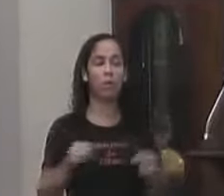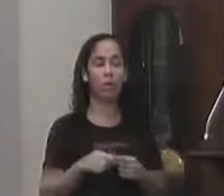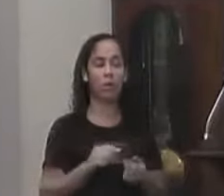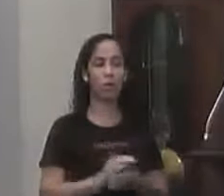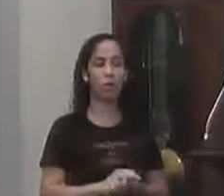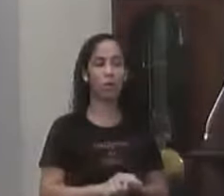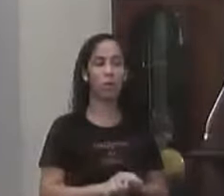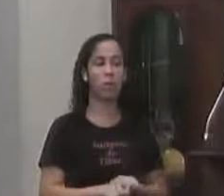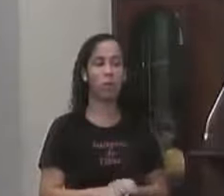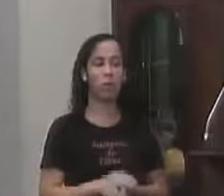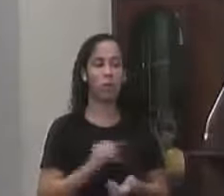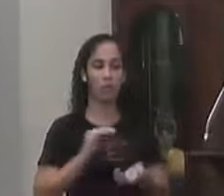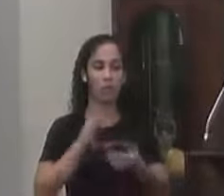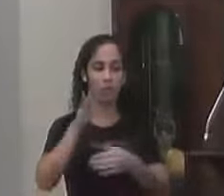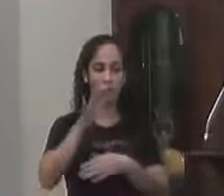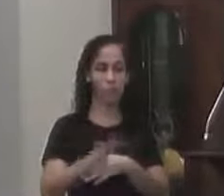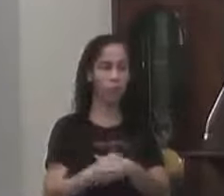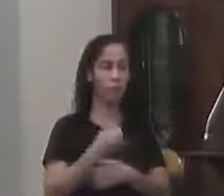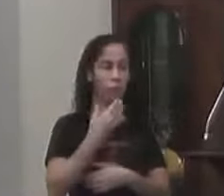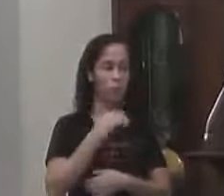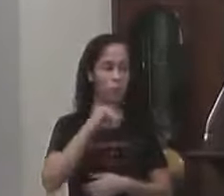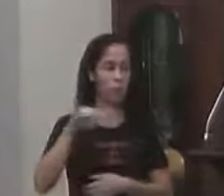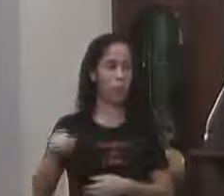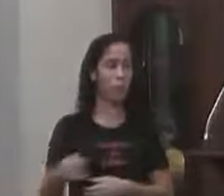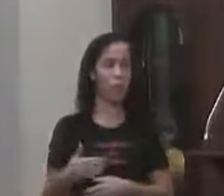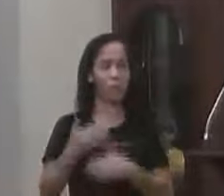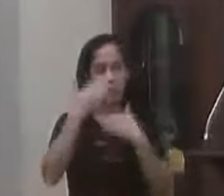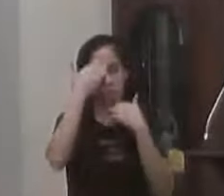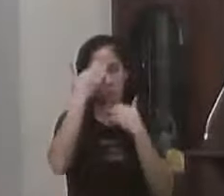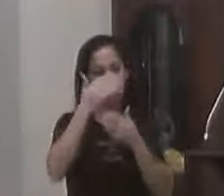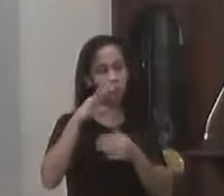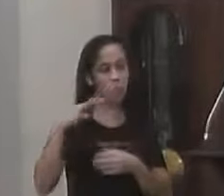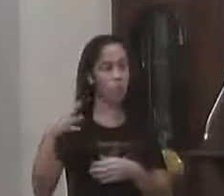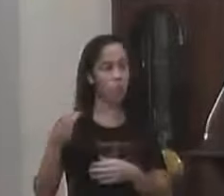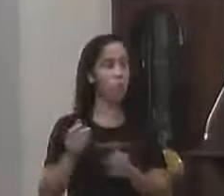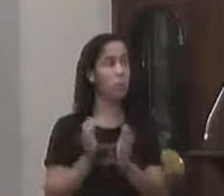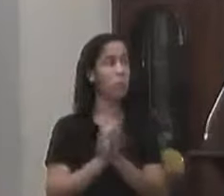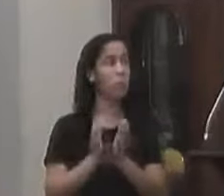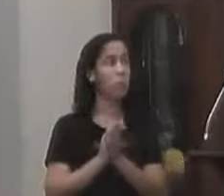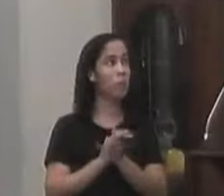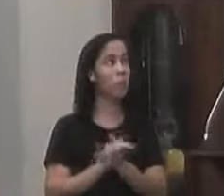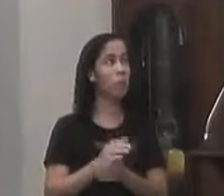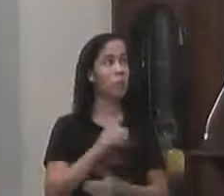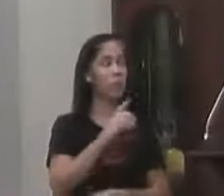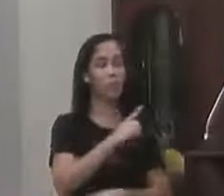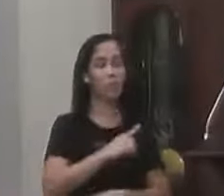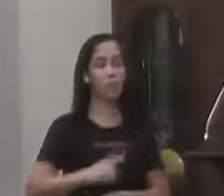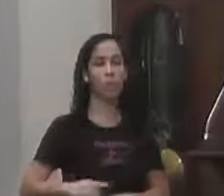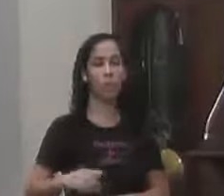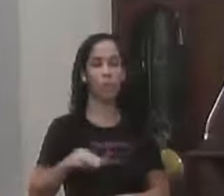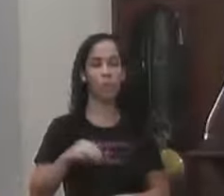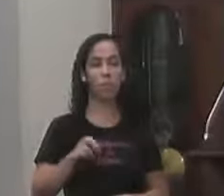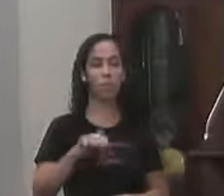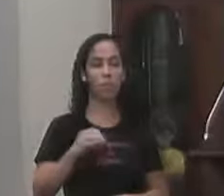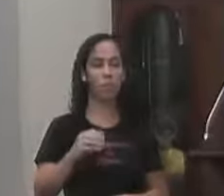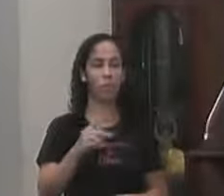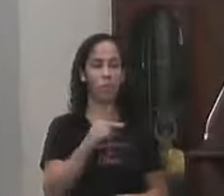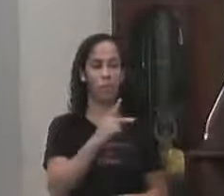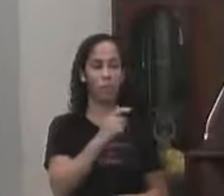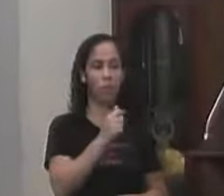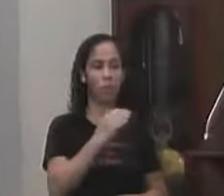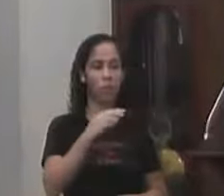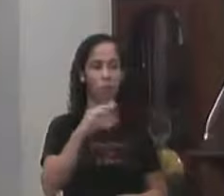Foi uma tarde Muito proveitosa Quero agradecer Aqui a toda a equipe Do deputado Márcio Pacheco Que